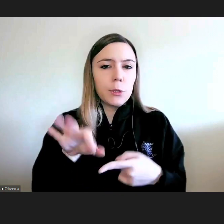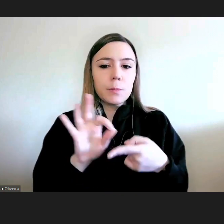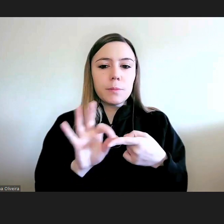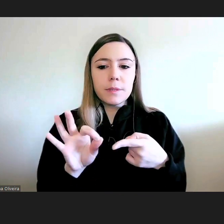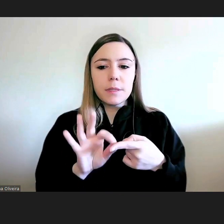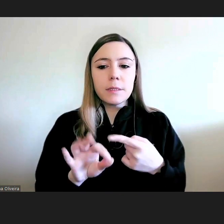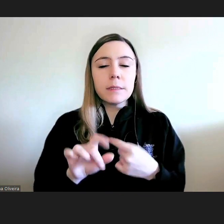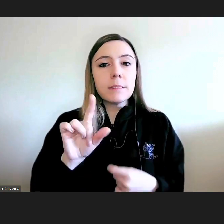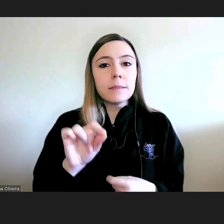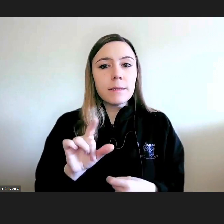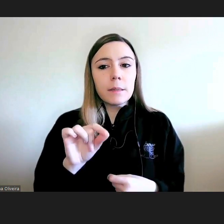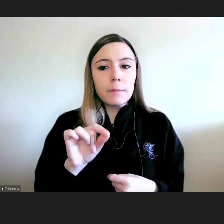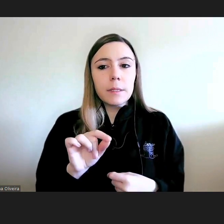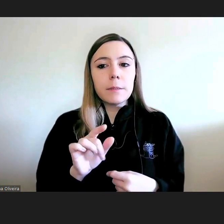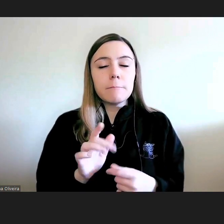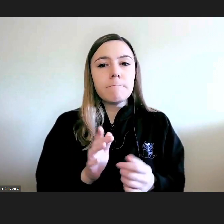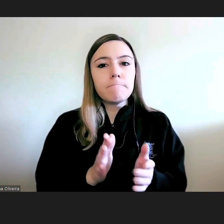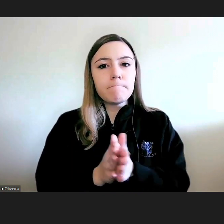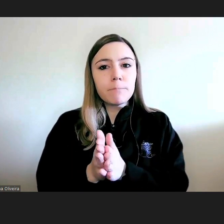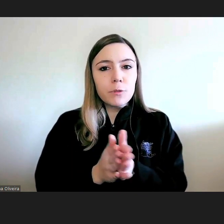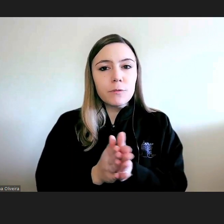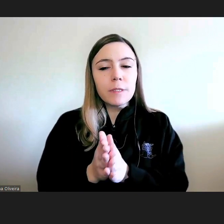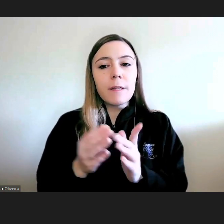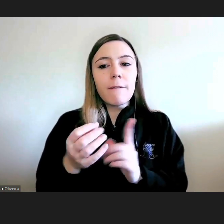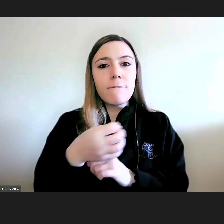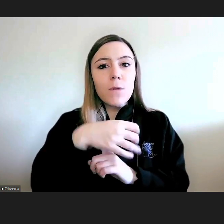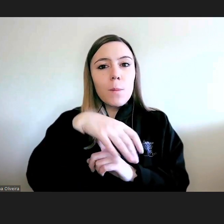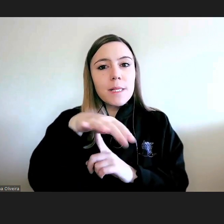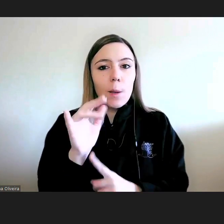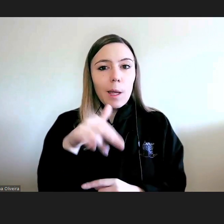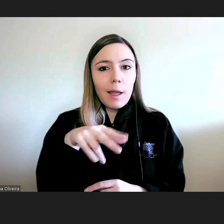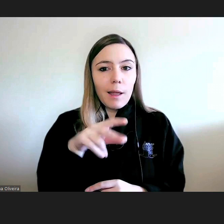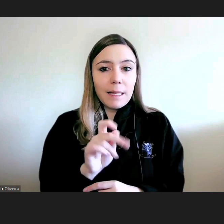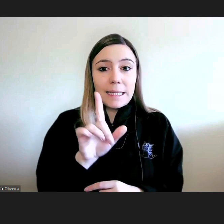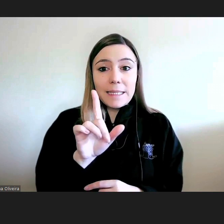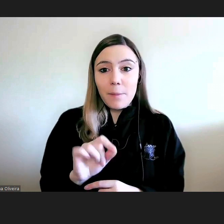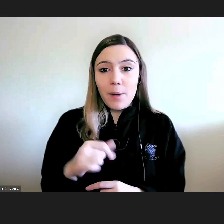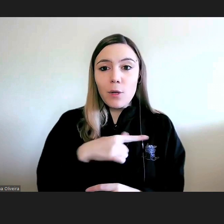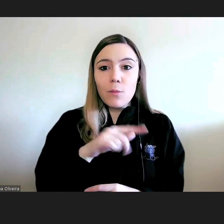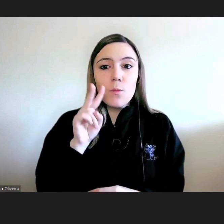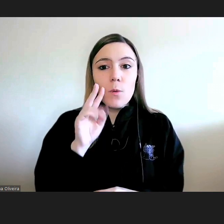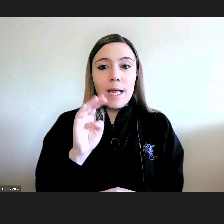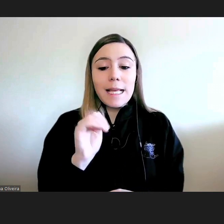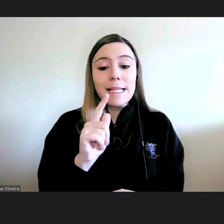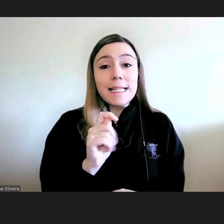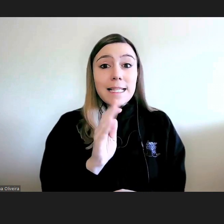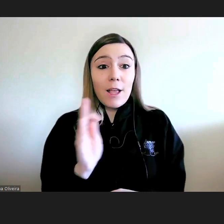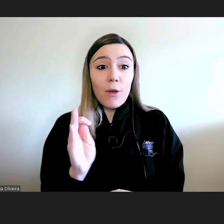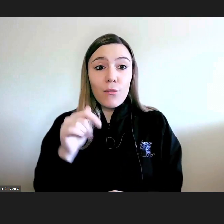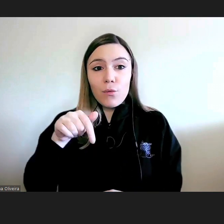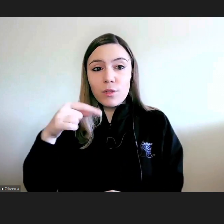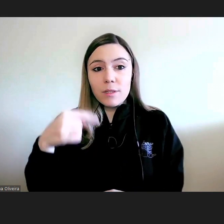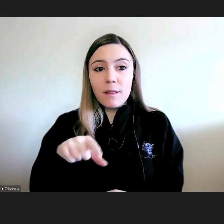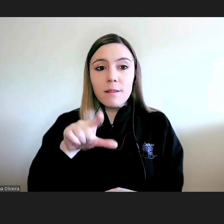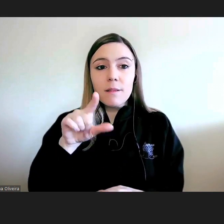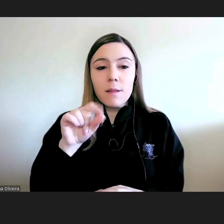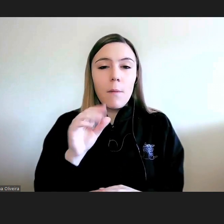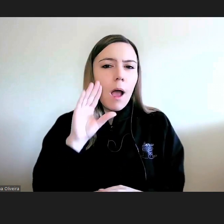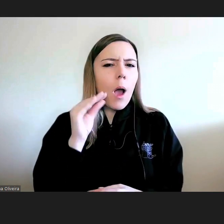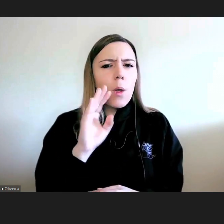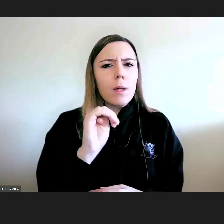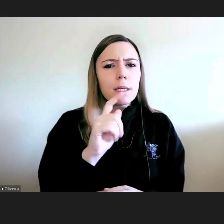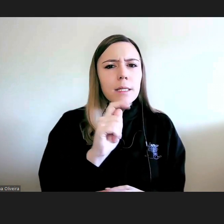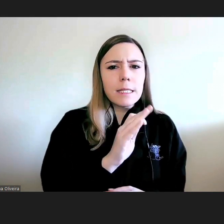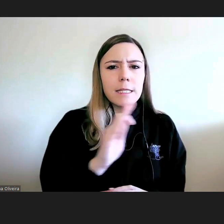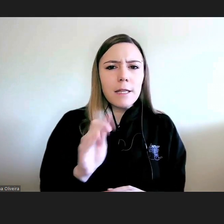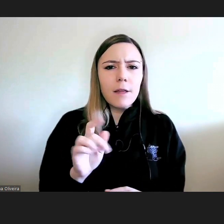São também beneficiários da formação do UINA, não é assim? Nós vemos o CEF, temos hoje, se não me engano, estamos também formantes do CEF, do